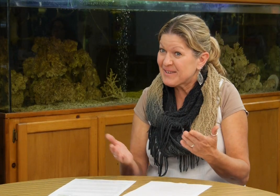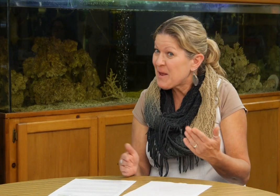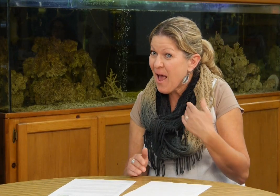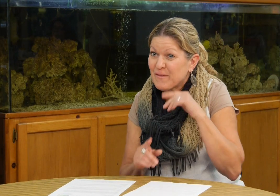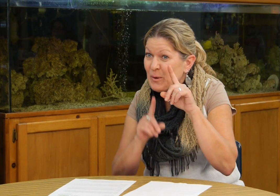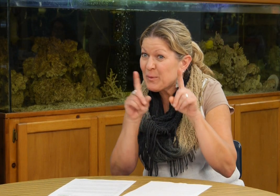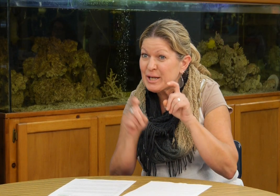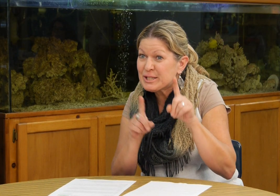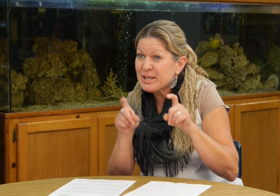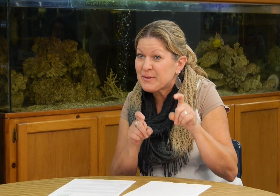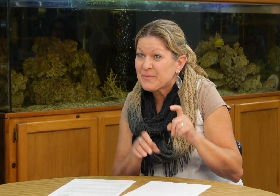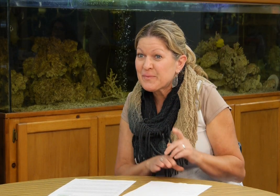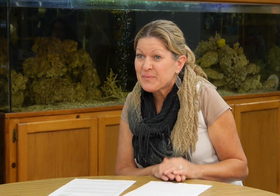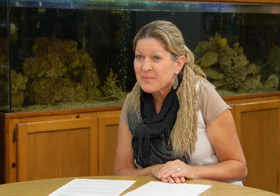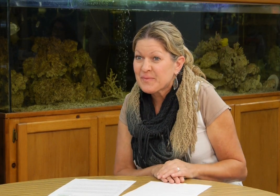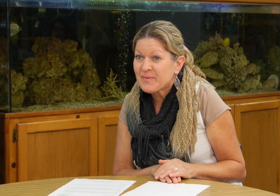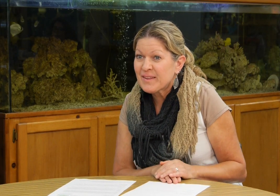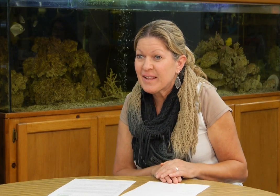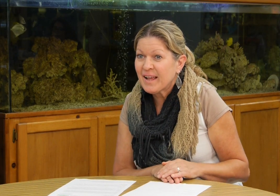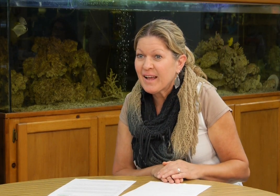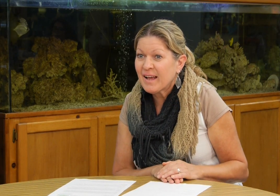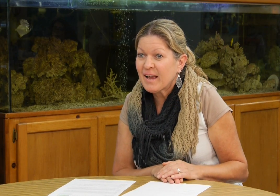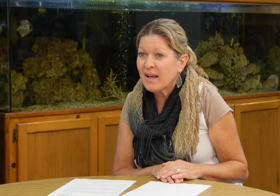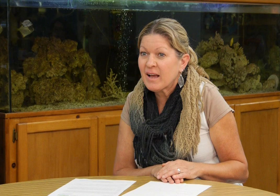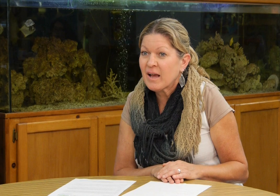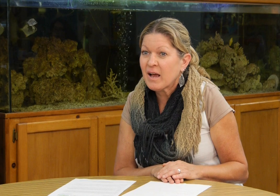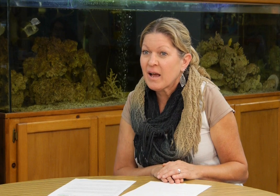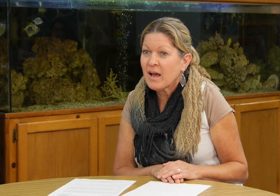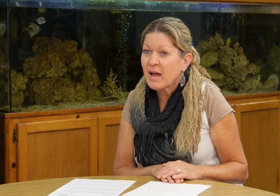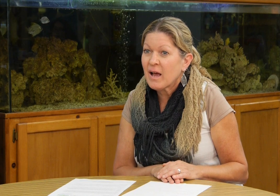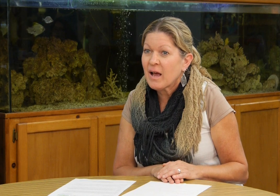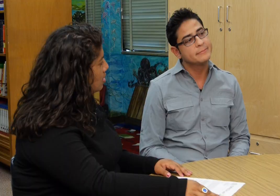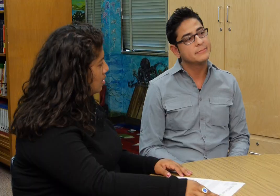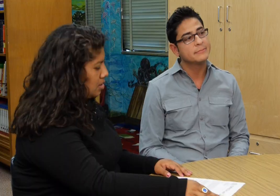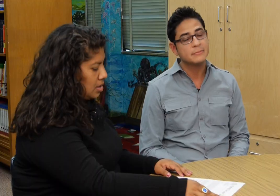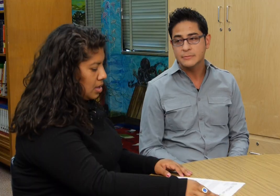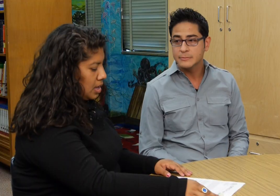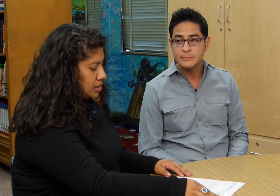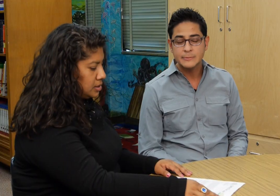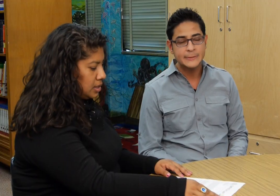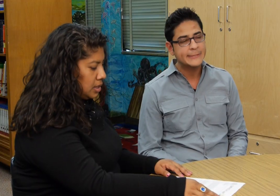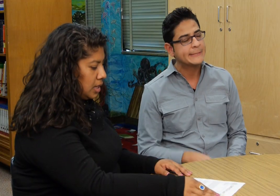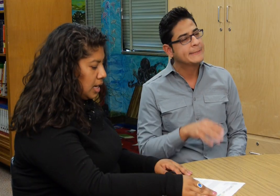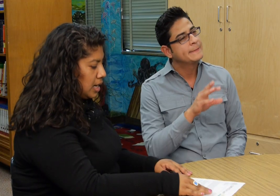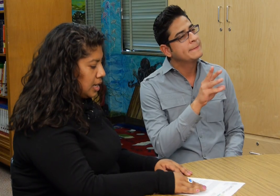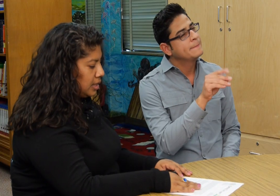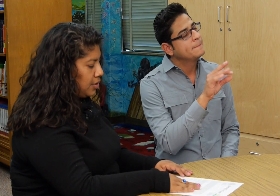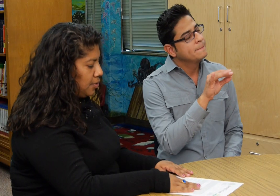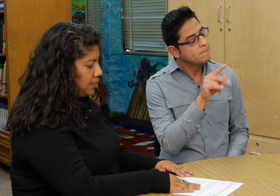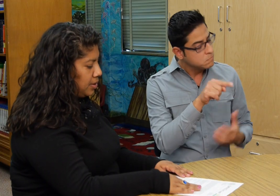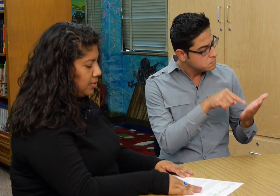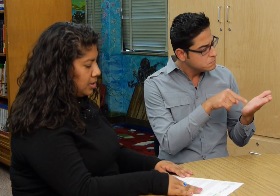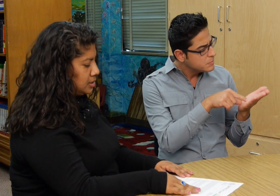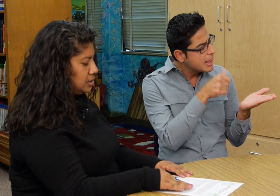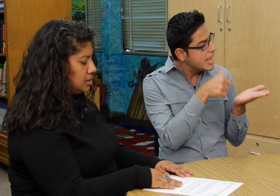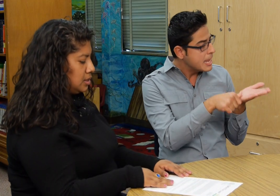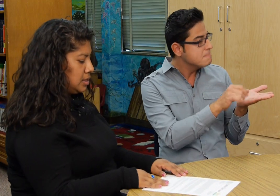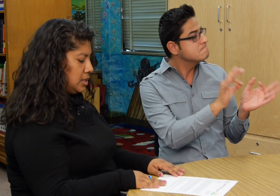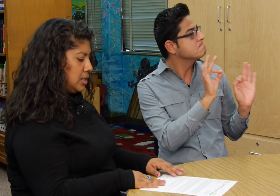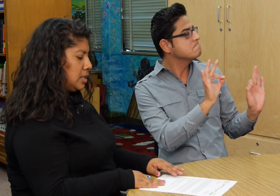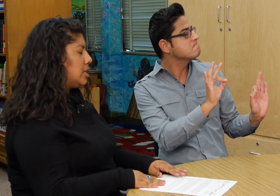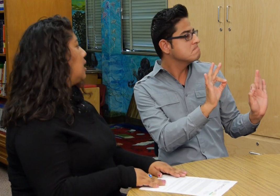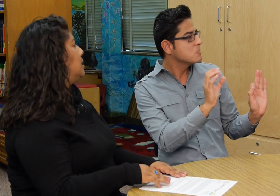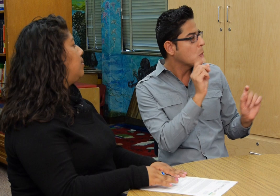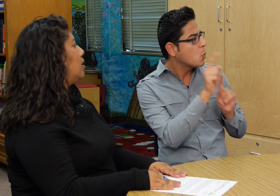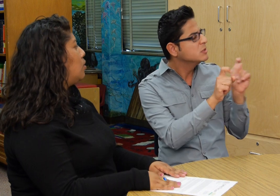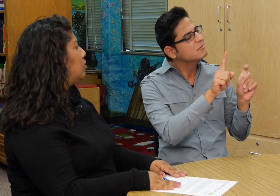muy bien que le parece tiene alguna pregunta en cuanto a la carta este a la carta no pero este